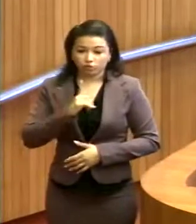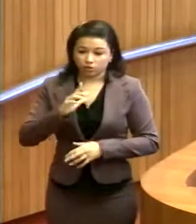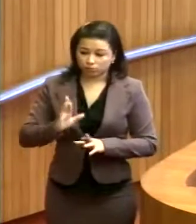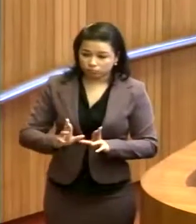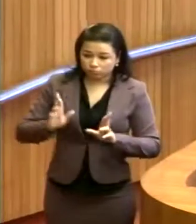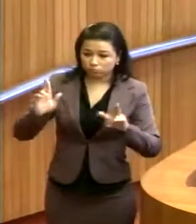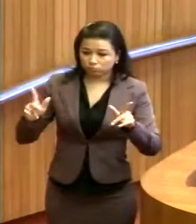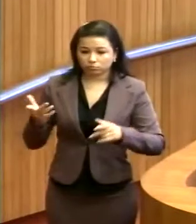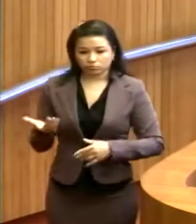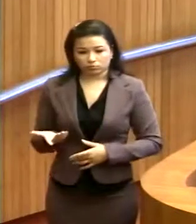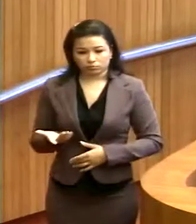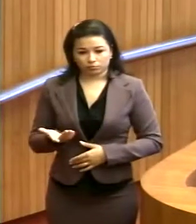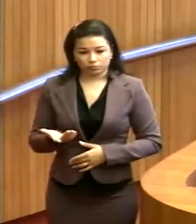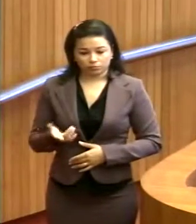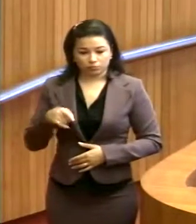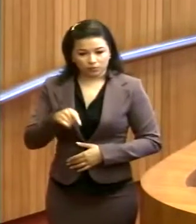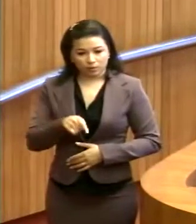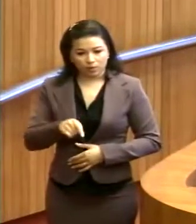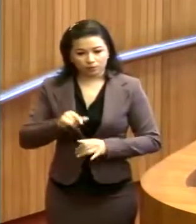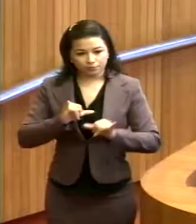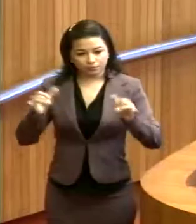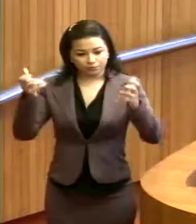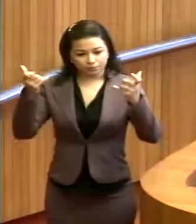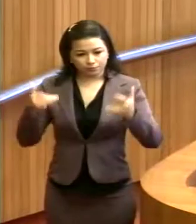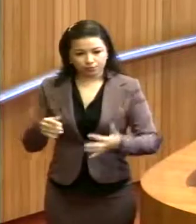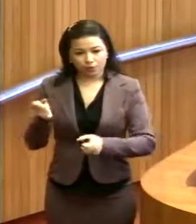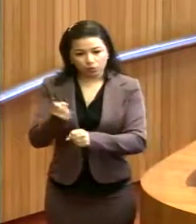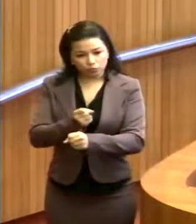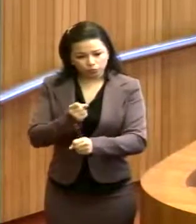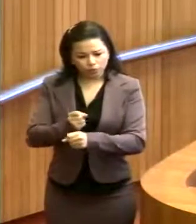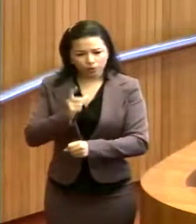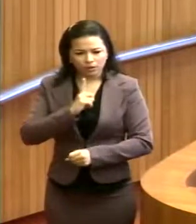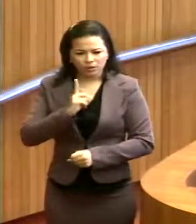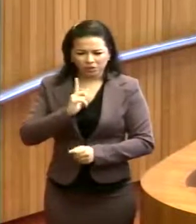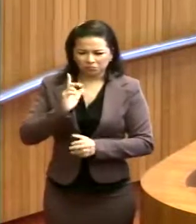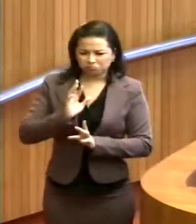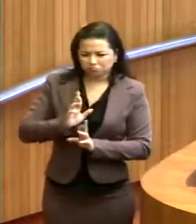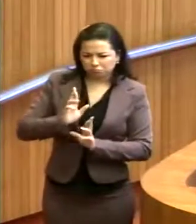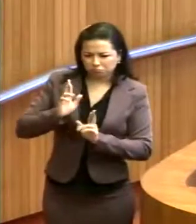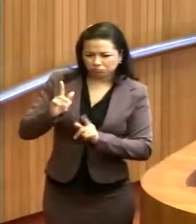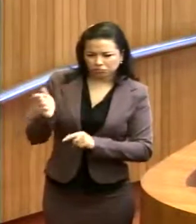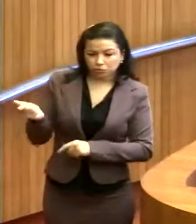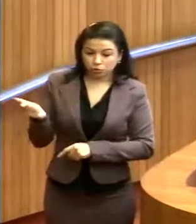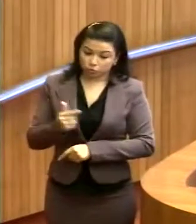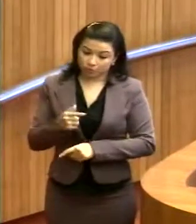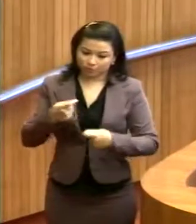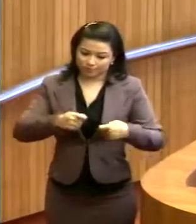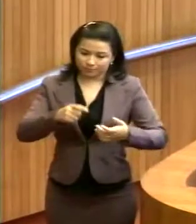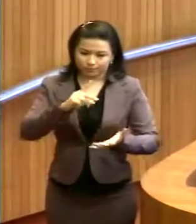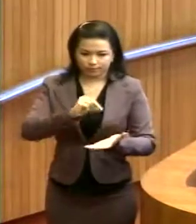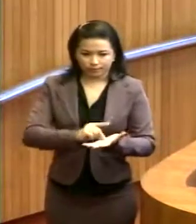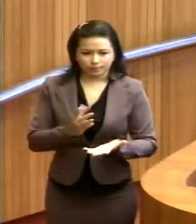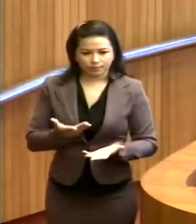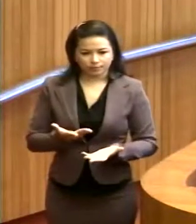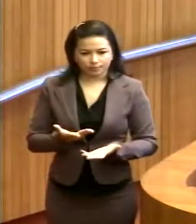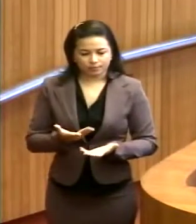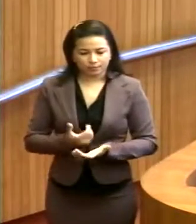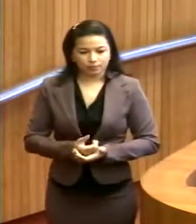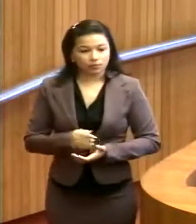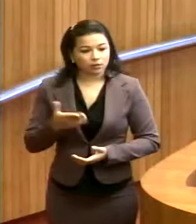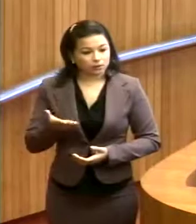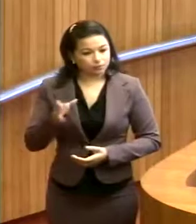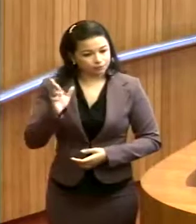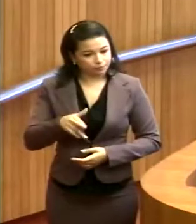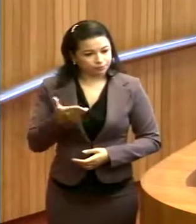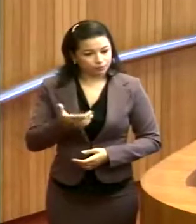disparidade, e eles alegam também que a obra está muito aquém do que deveria ser. Então, por essa